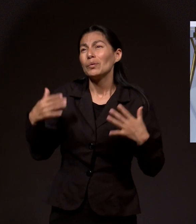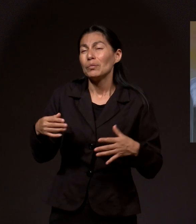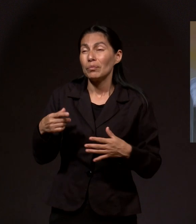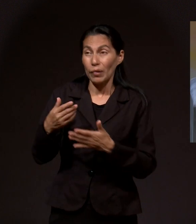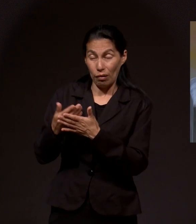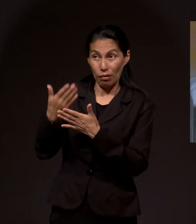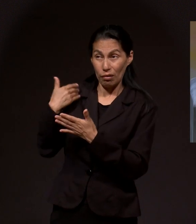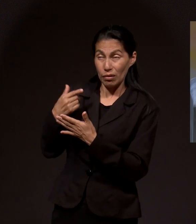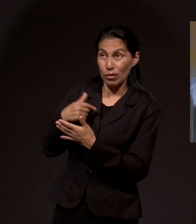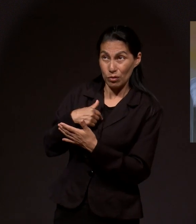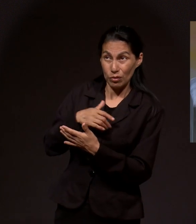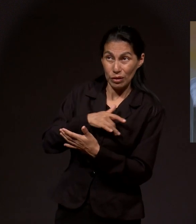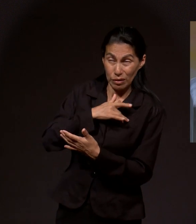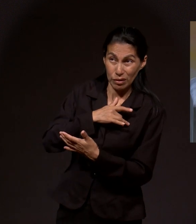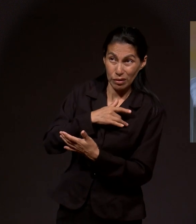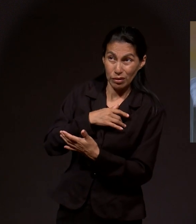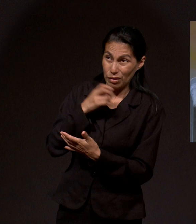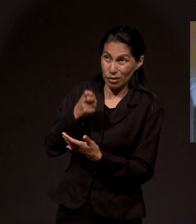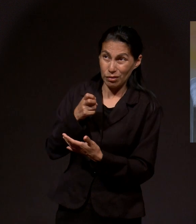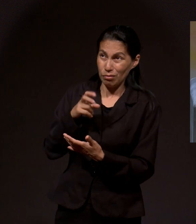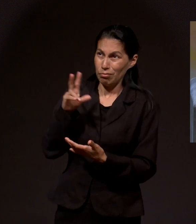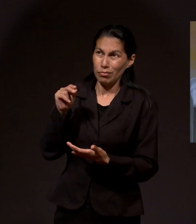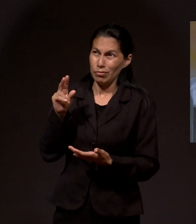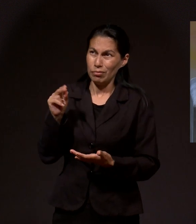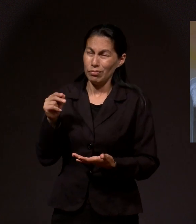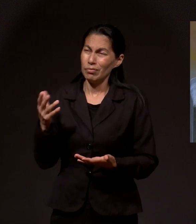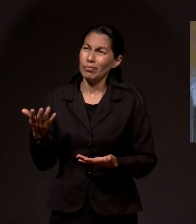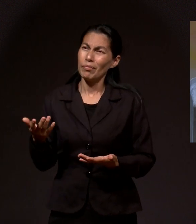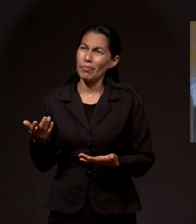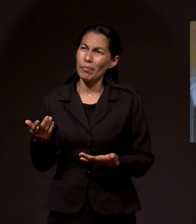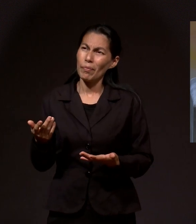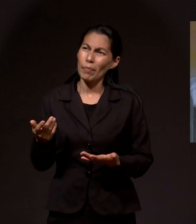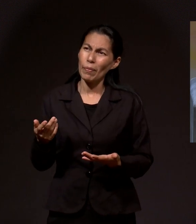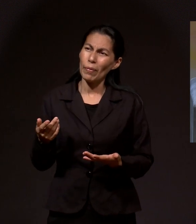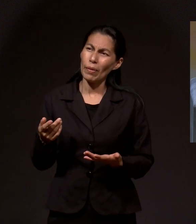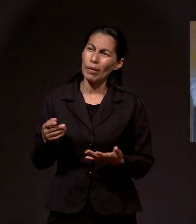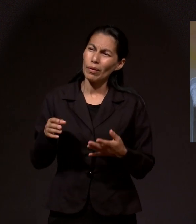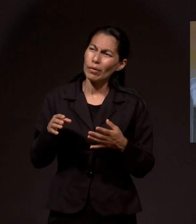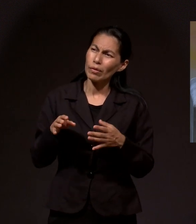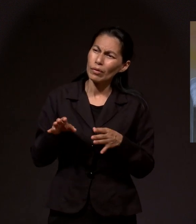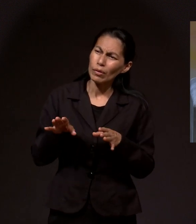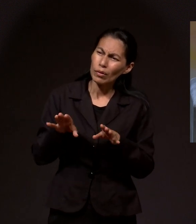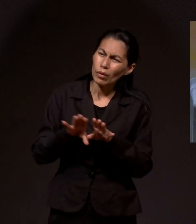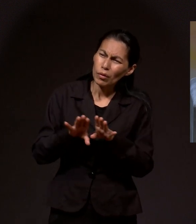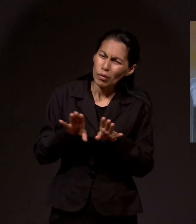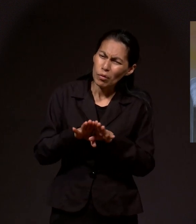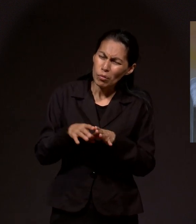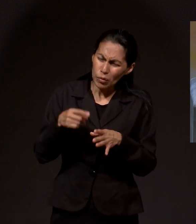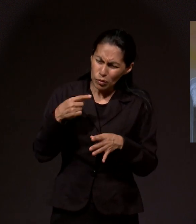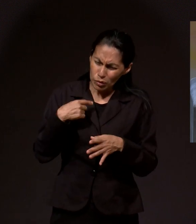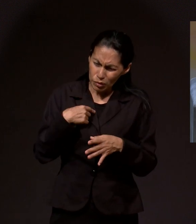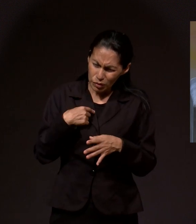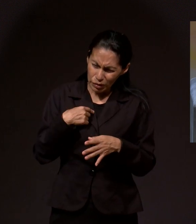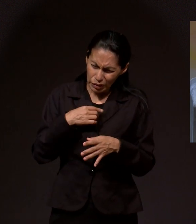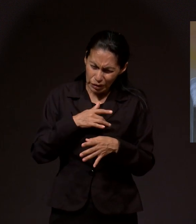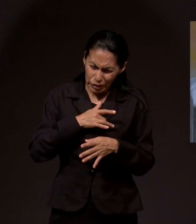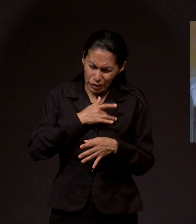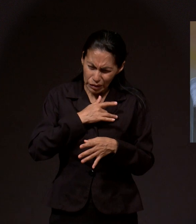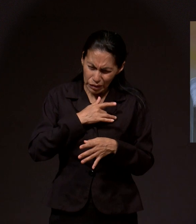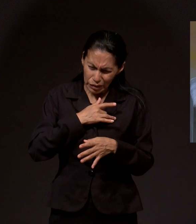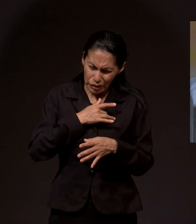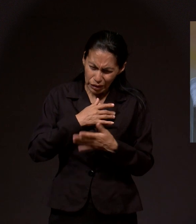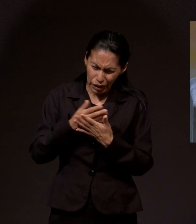Nunca había como que analizado qué fue lo que, cómo fue que me sucedió